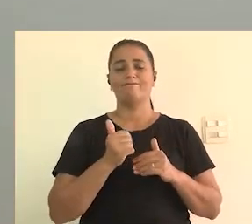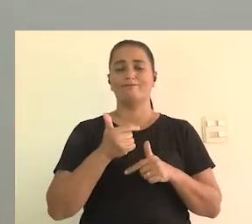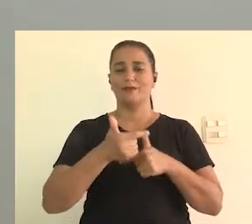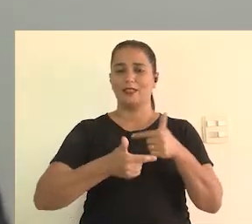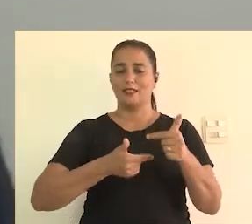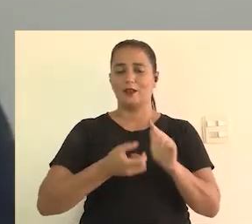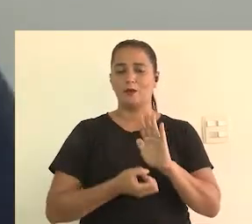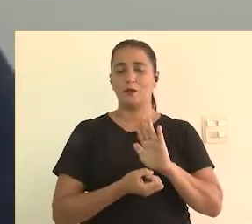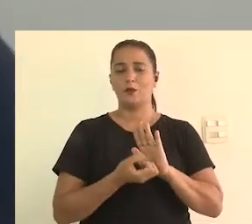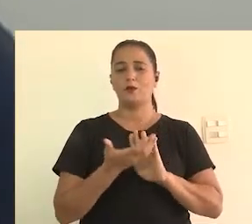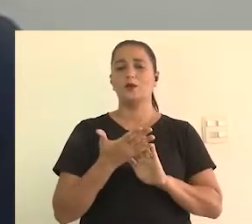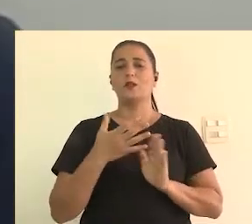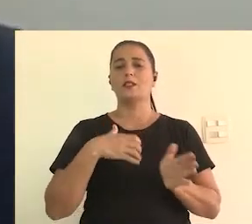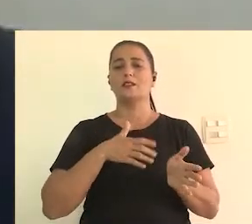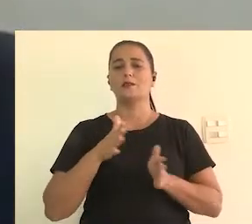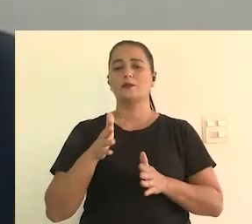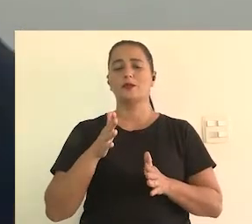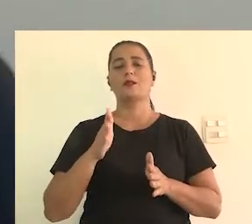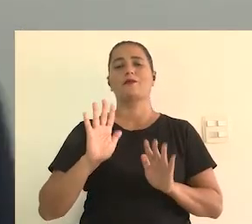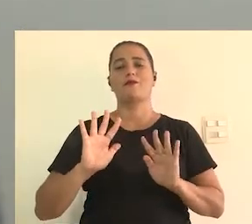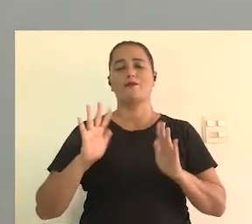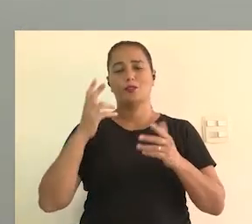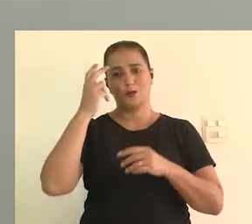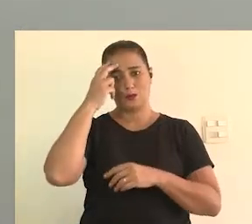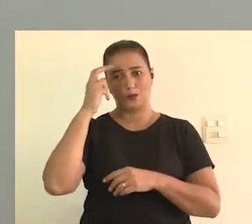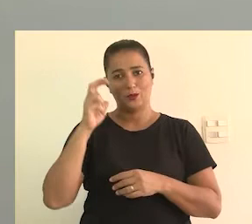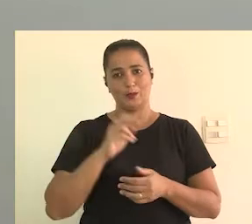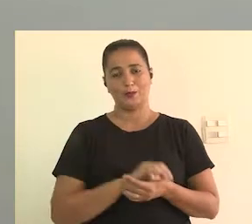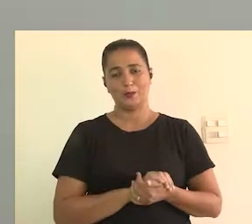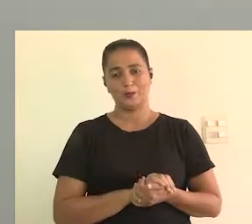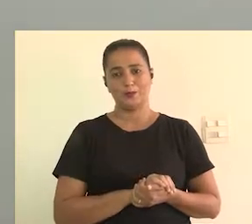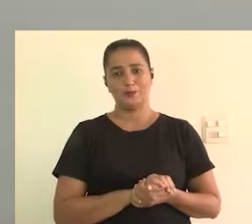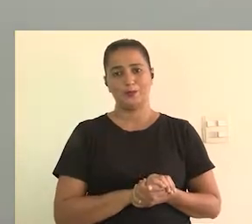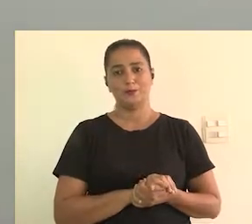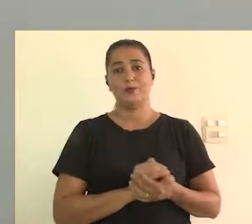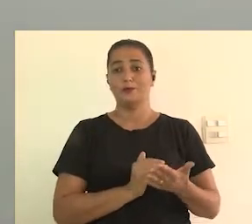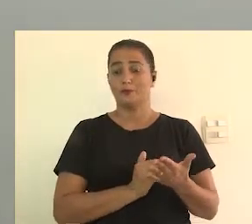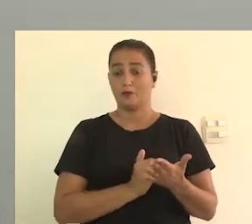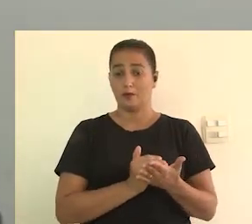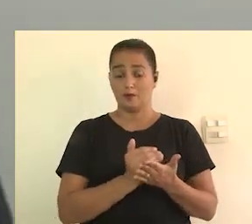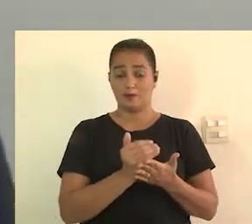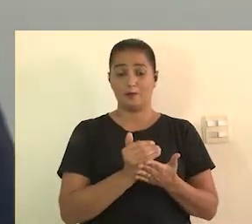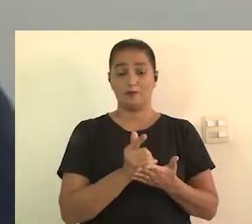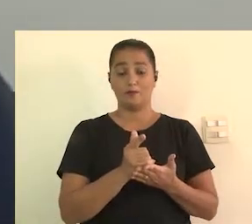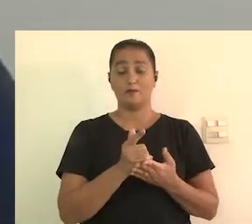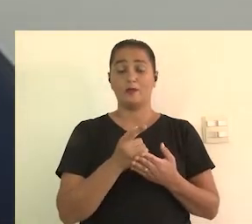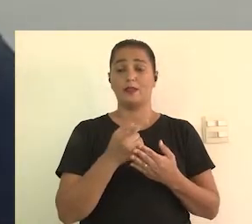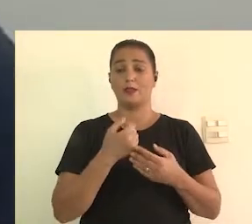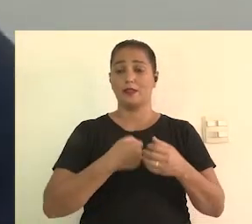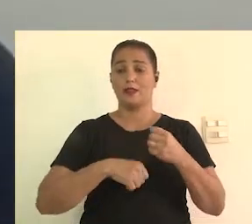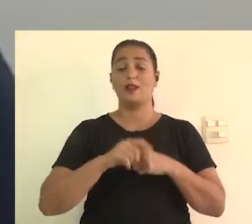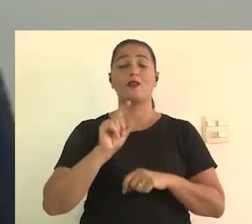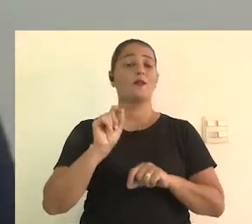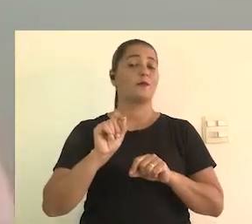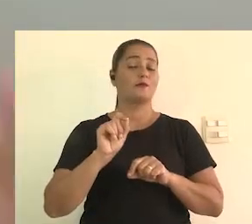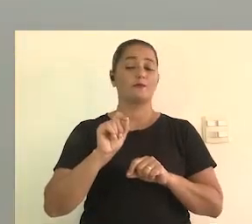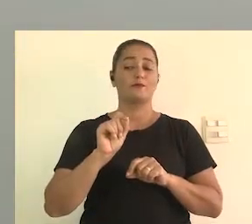vão trazer aqui, né? Que atuam na produção de acessibilidade para eventos e produtos culturais. Então,